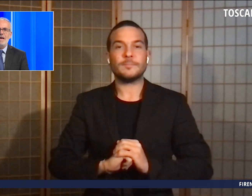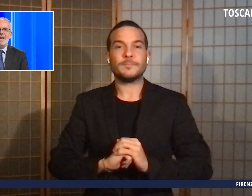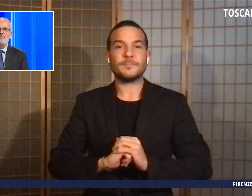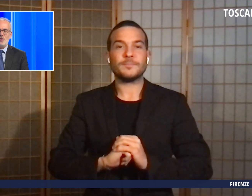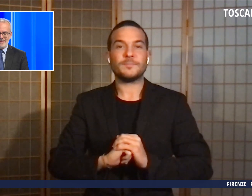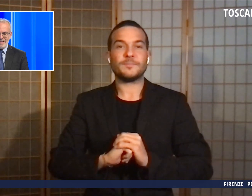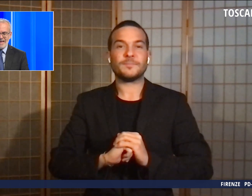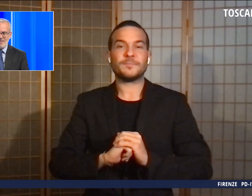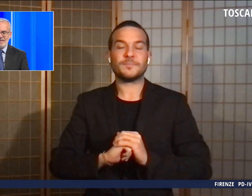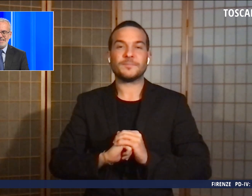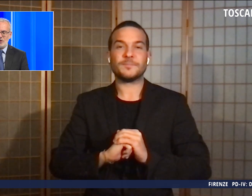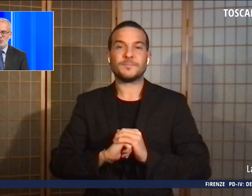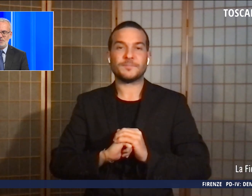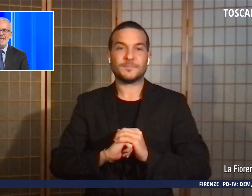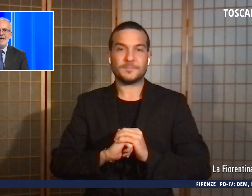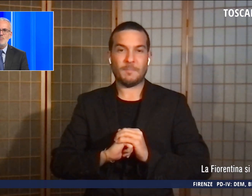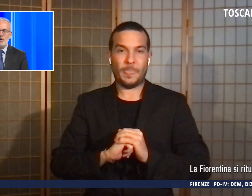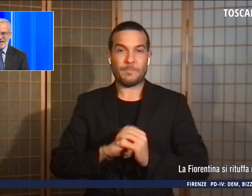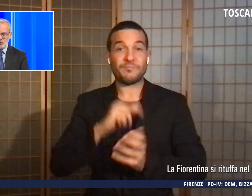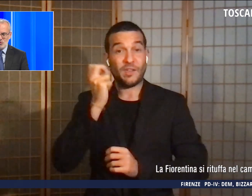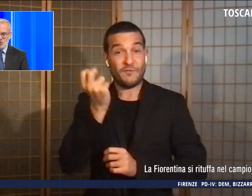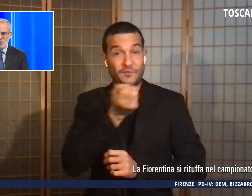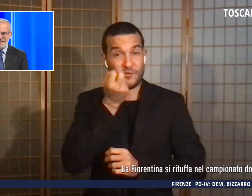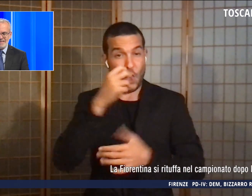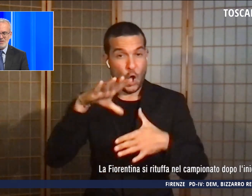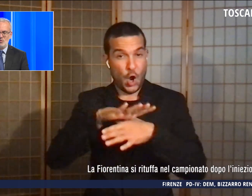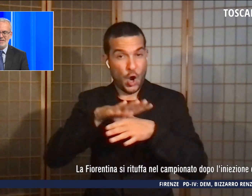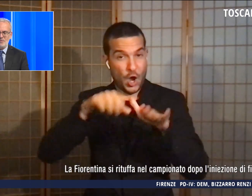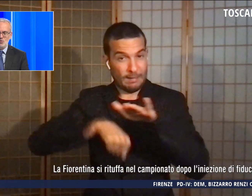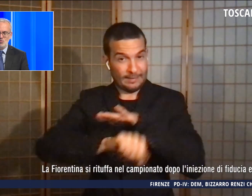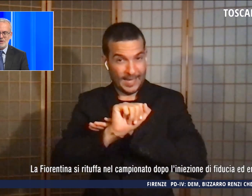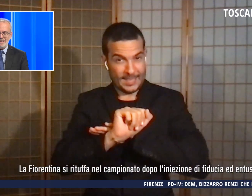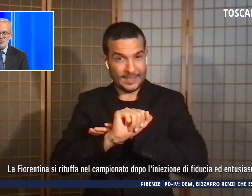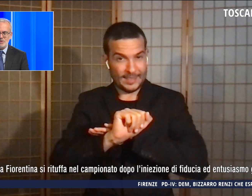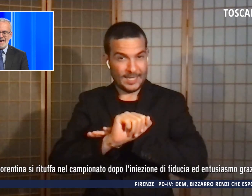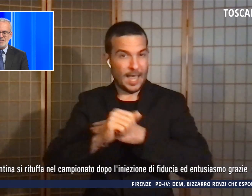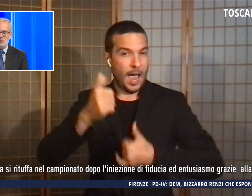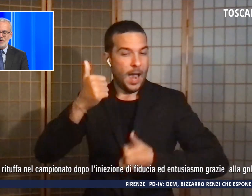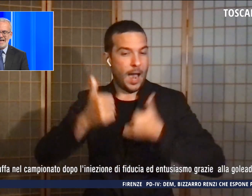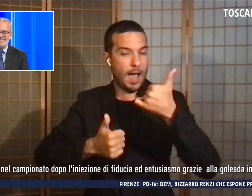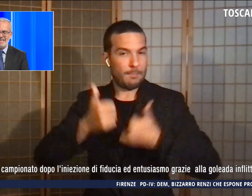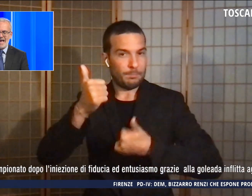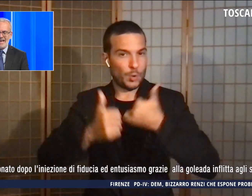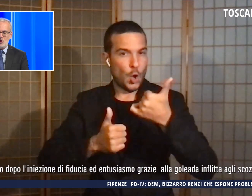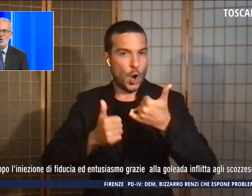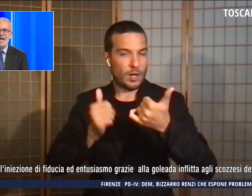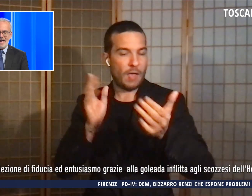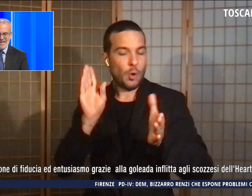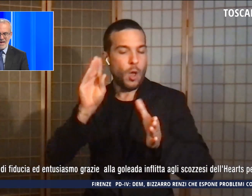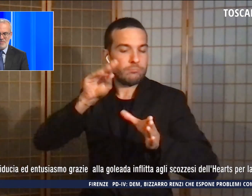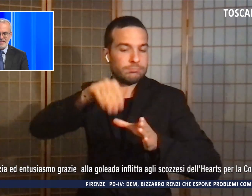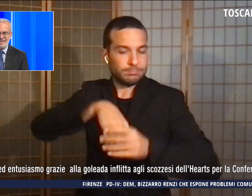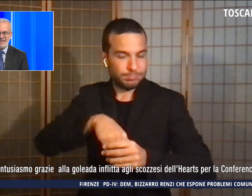La Fiorentina si rituffa nel campionato dopo l'iniezione di fiducia e l'entusiasmo grazie alla